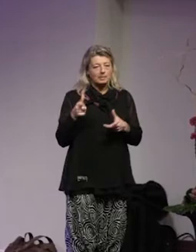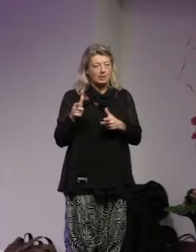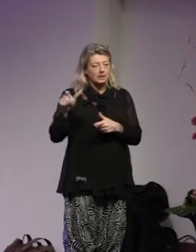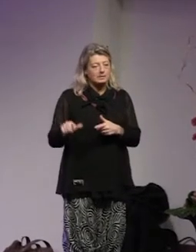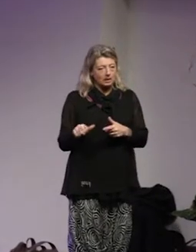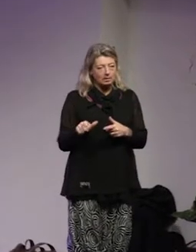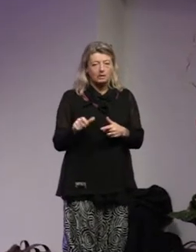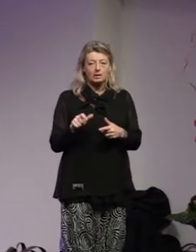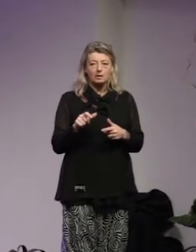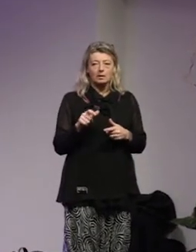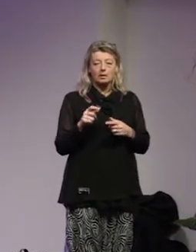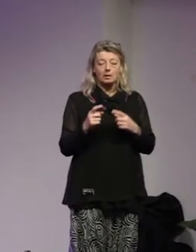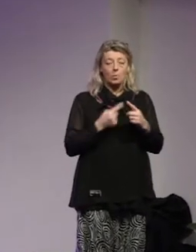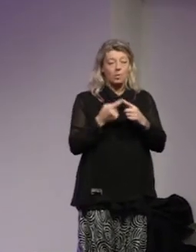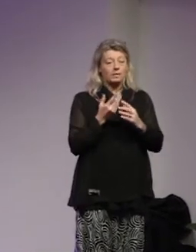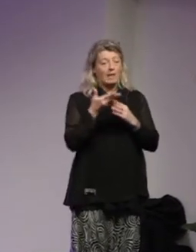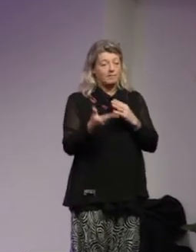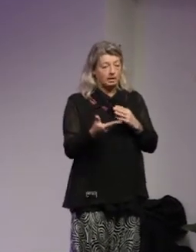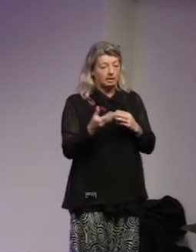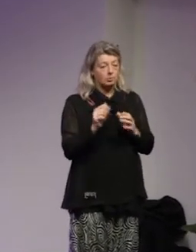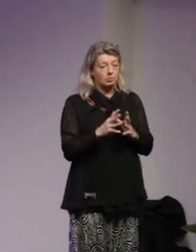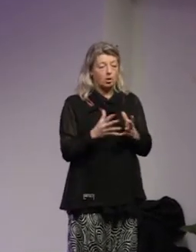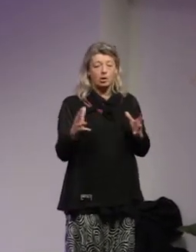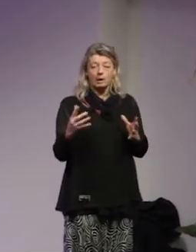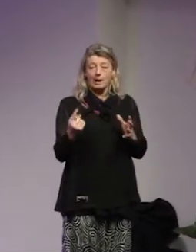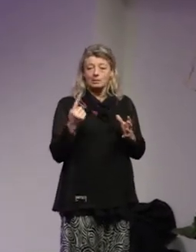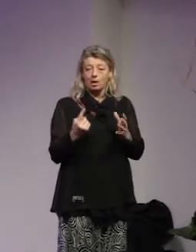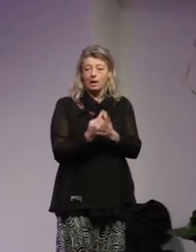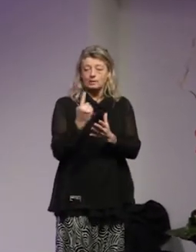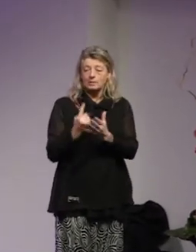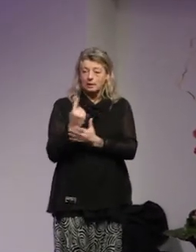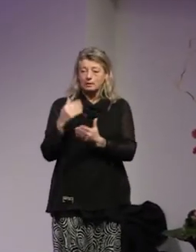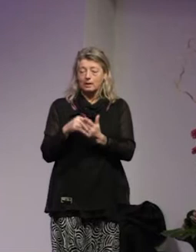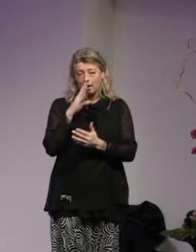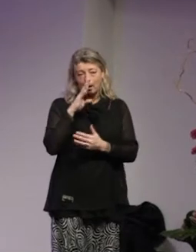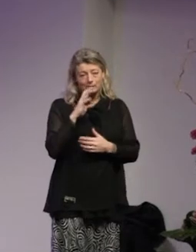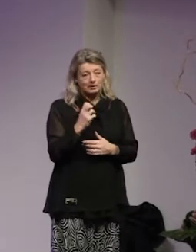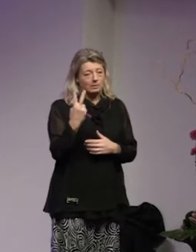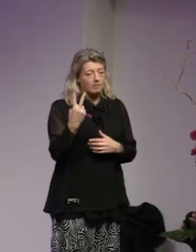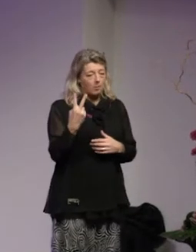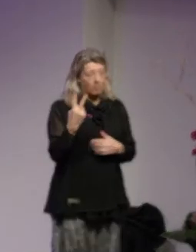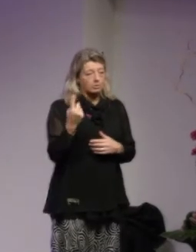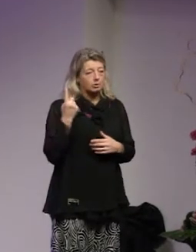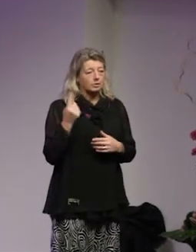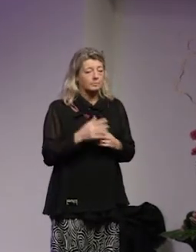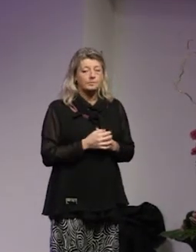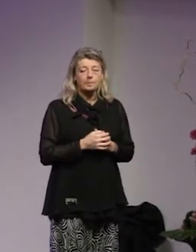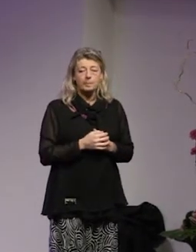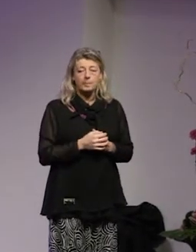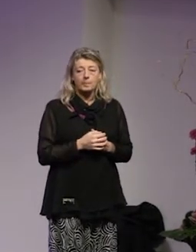att året därefter steg antalet incidenter till 92 stycken